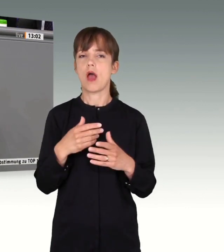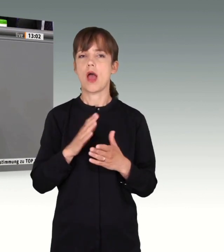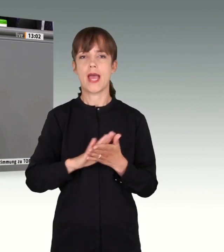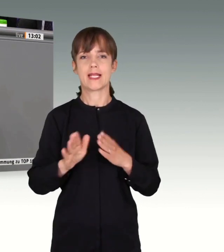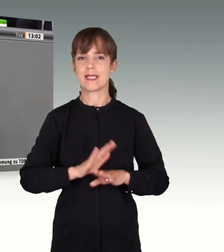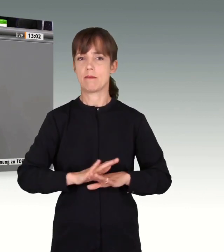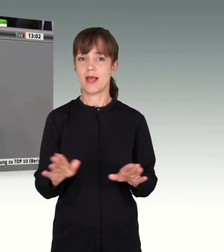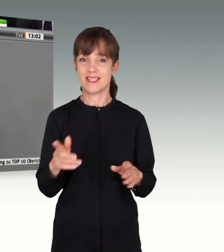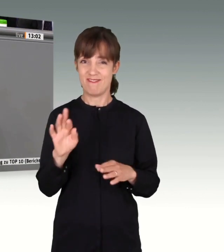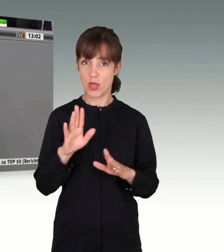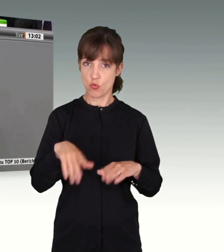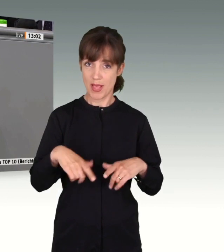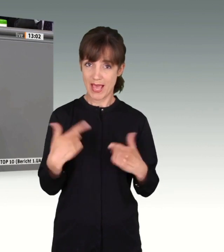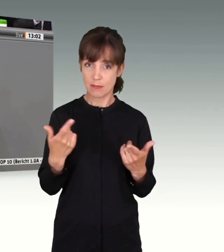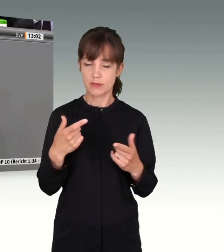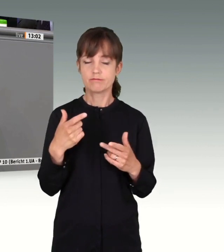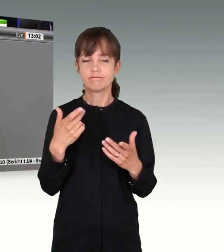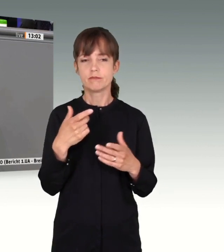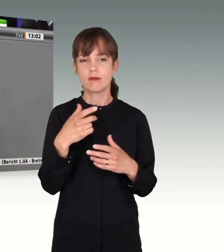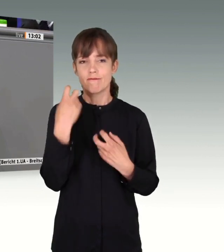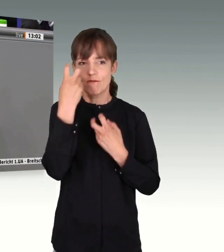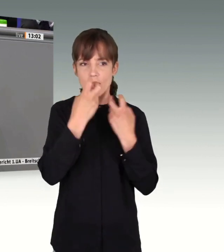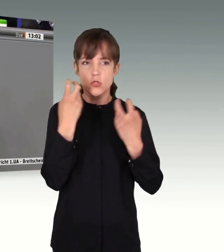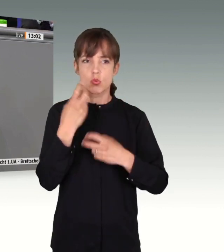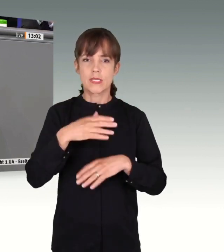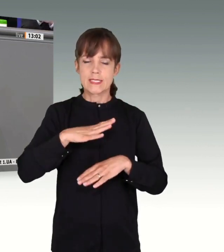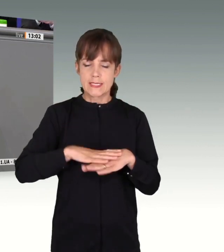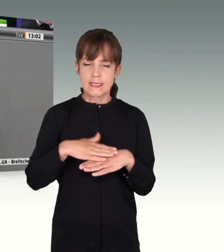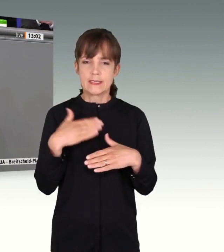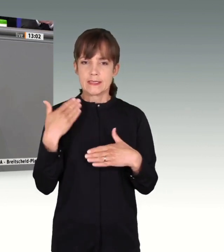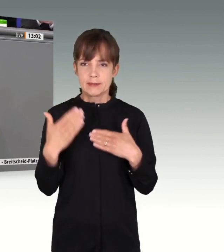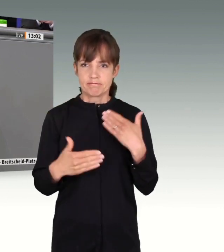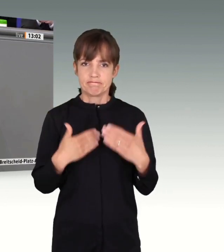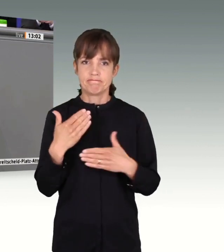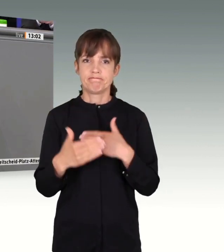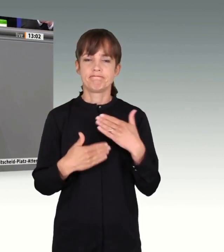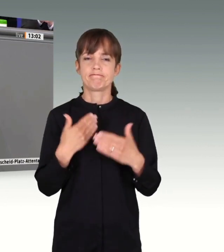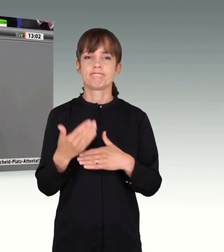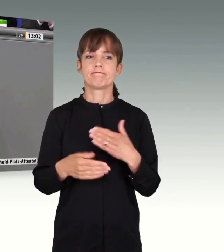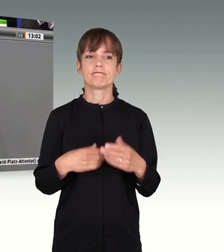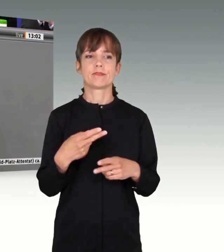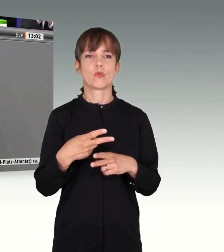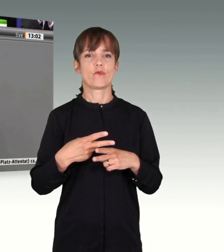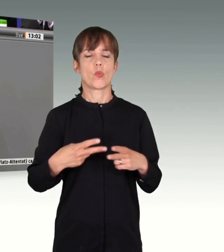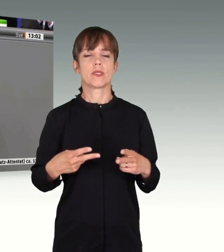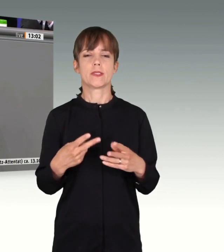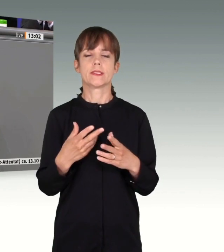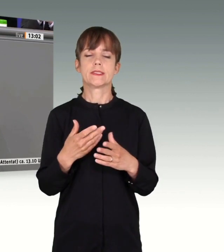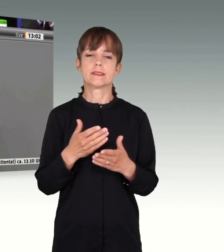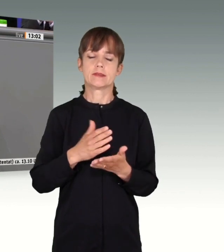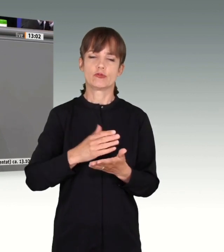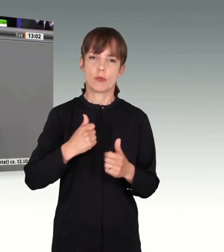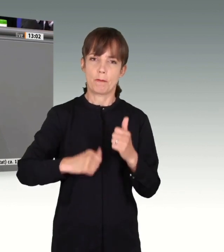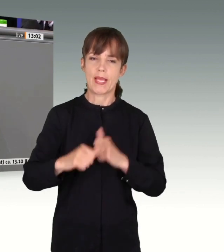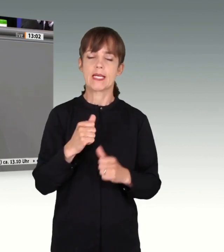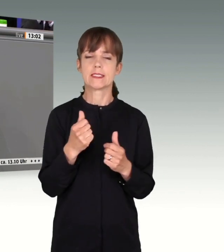werden versuchen, mit der Zeit diese Wunden lindern zu lassen oder ihre Wunden und den Schmerz